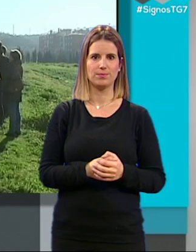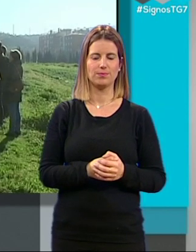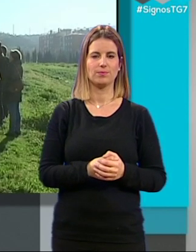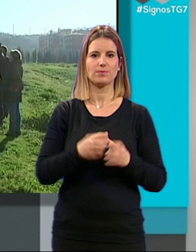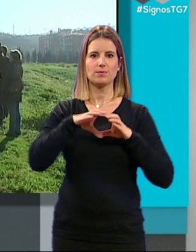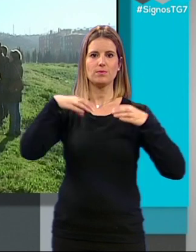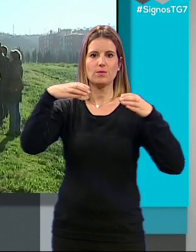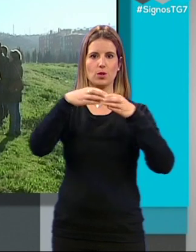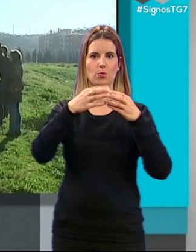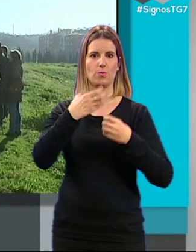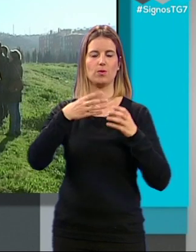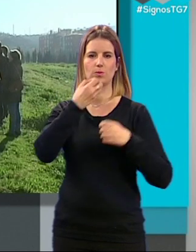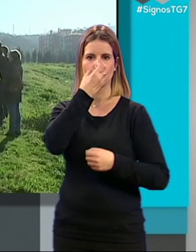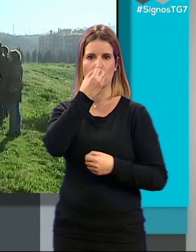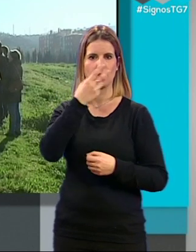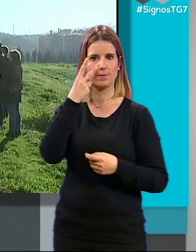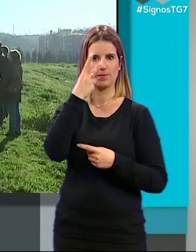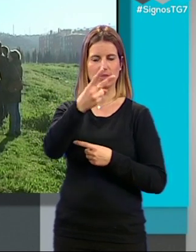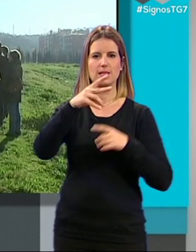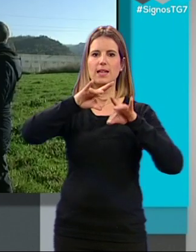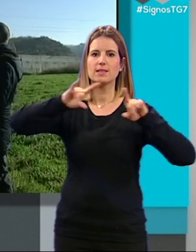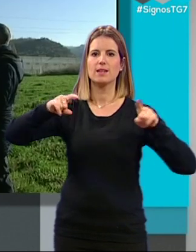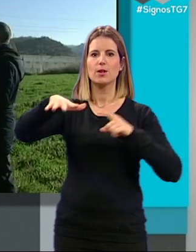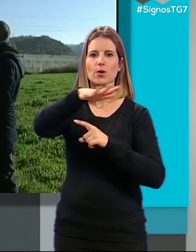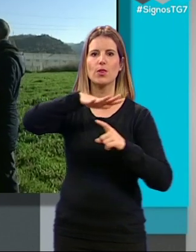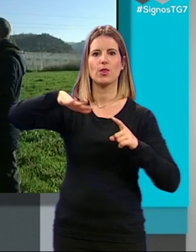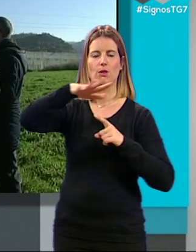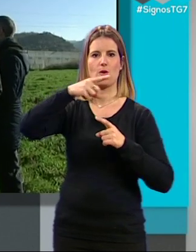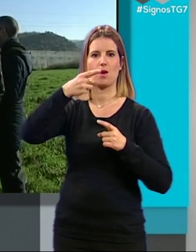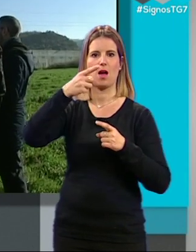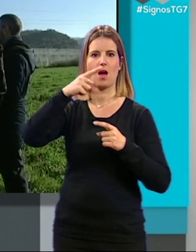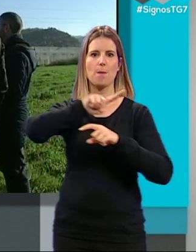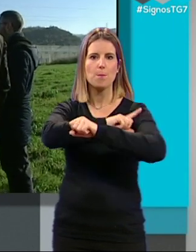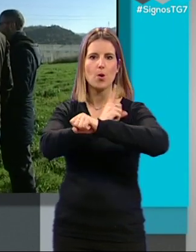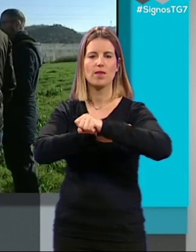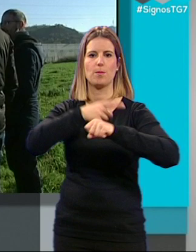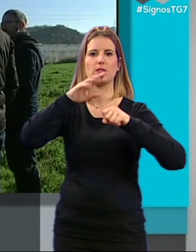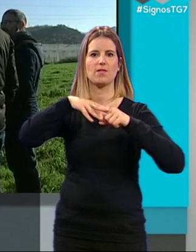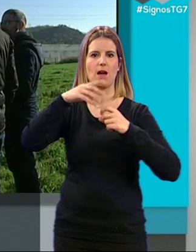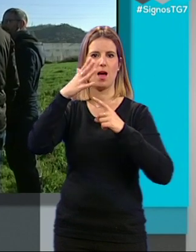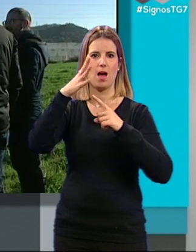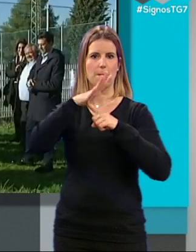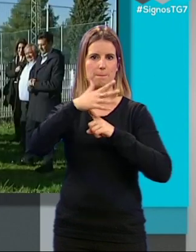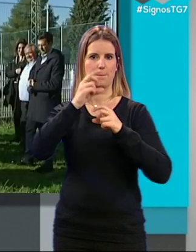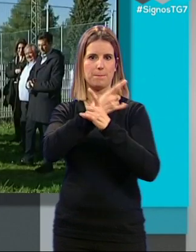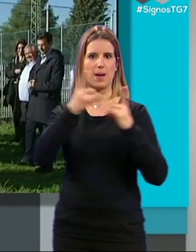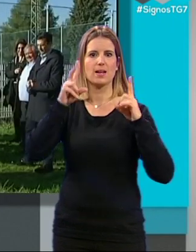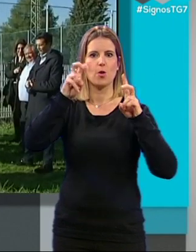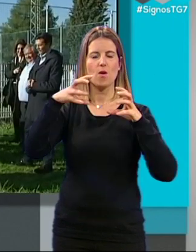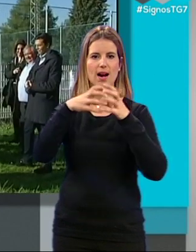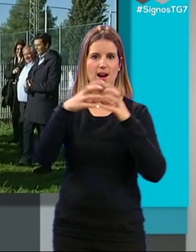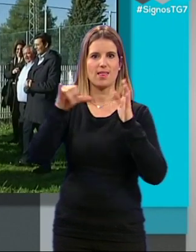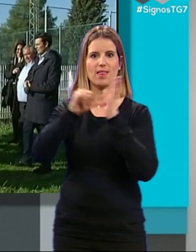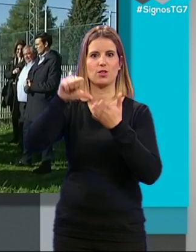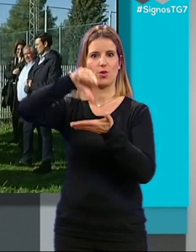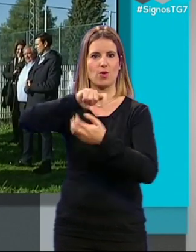El grupo municipal socialista ha visitado los terrenos ubicados en el entorno de la zona polideportiva de Parque Nueva Granada, frente a la ciudad deportiva del Granada,